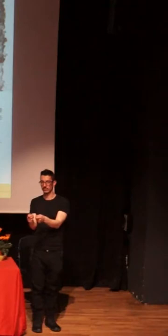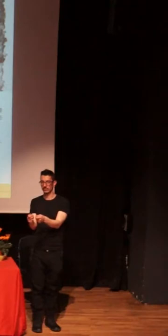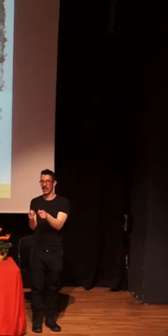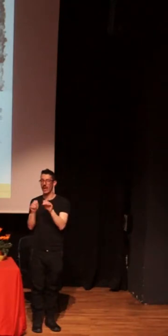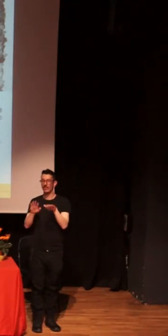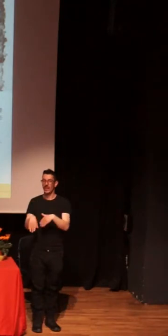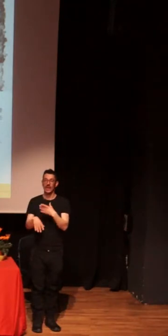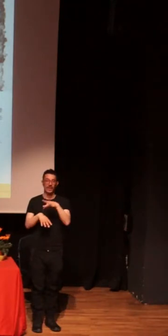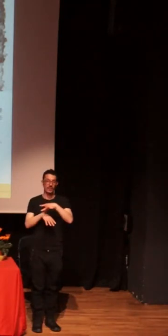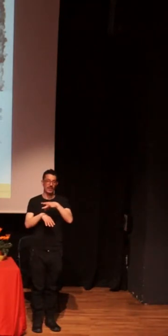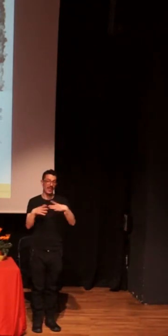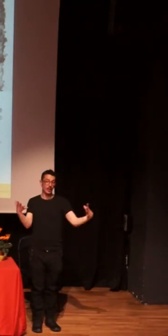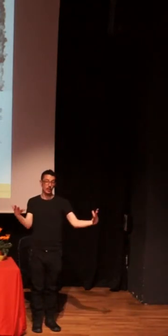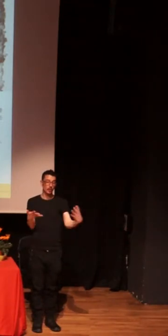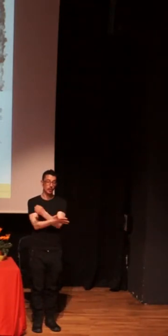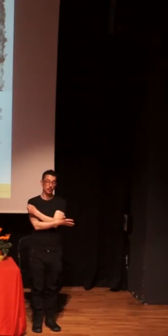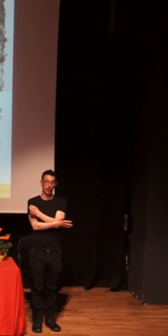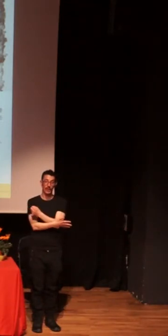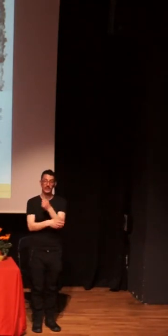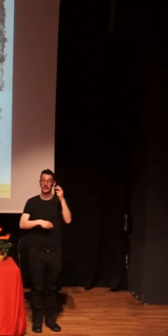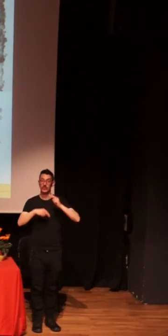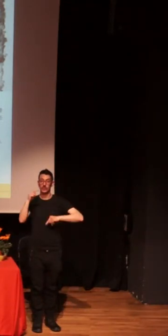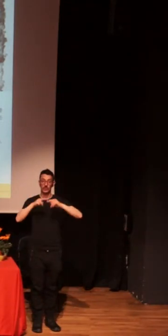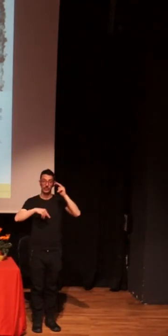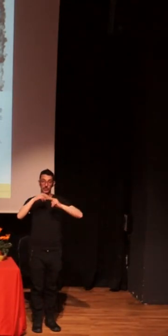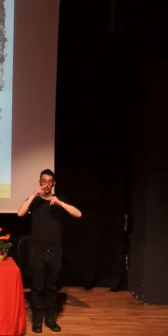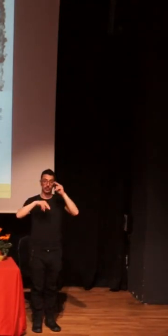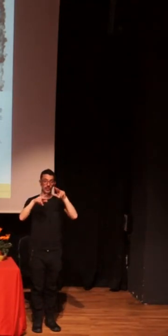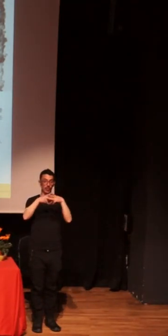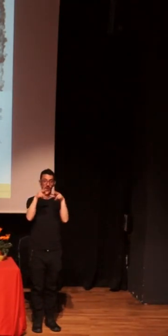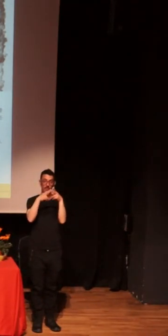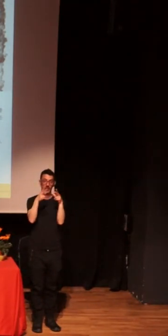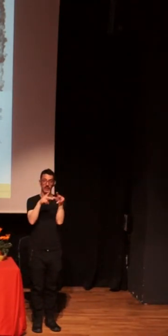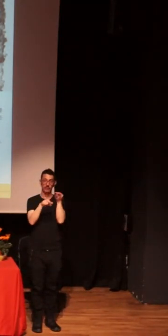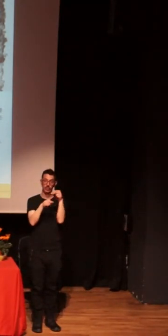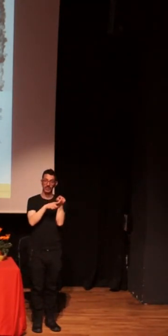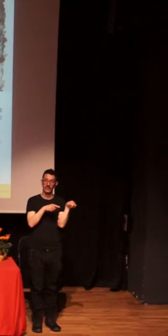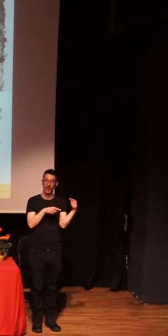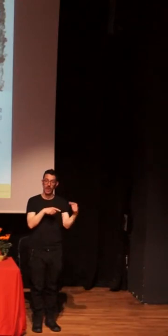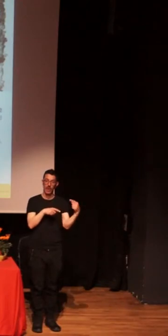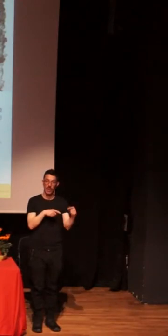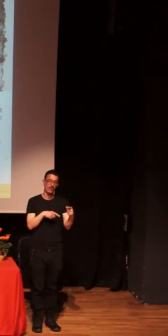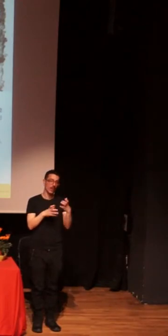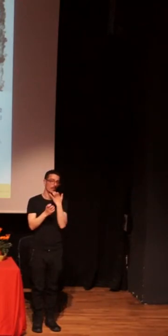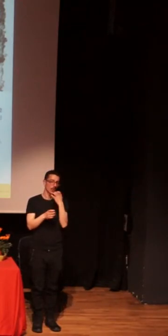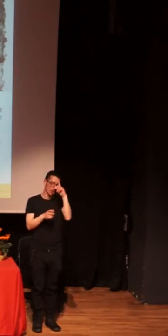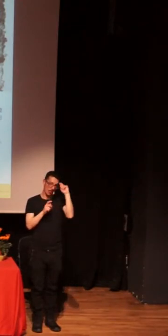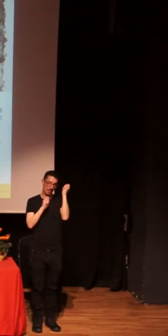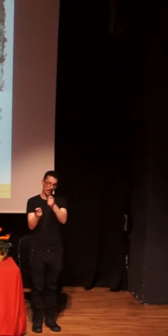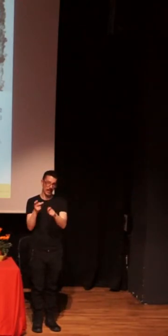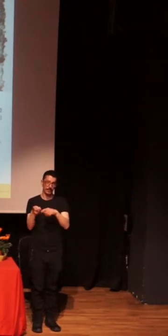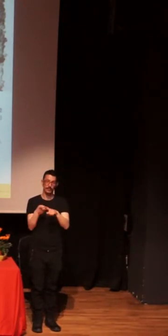enfermedades se construyen socialmente y culturalmente cuando le damos un nombre, cuando buscamos las causas,